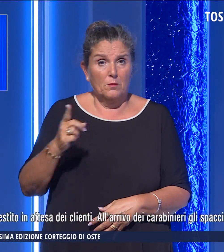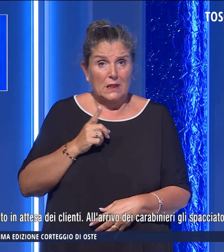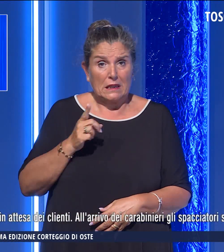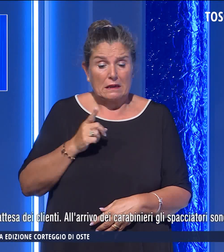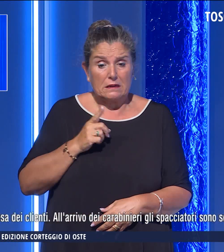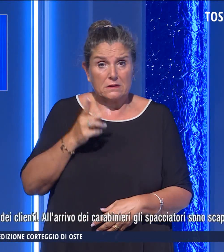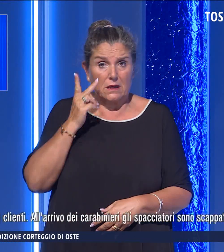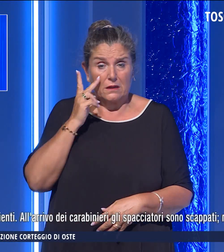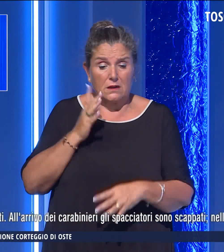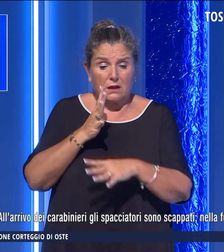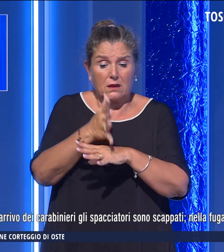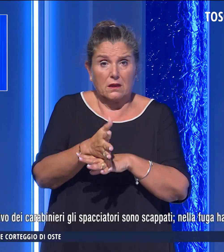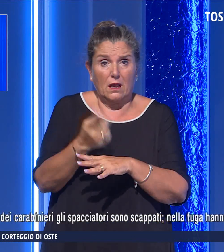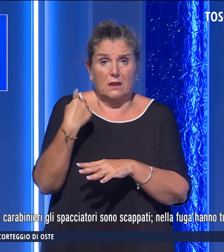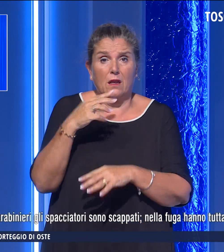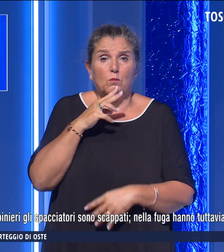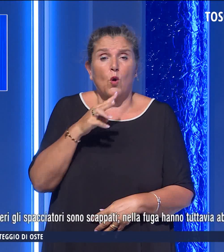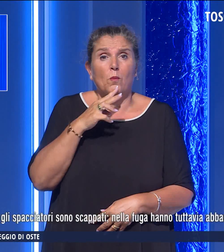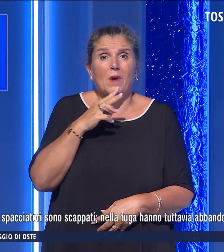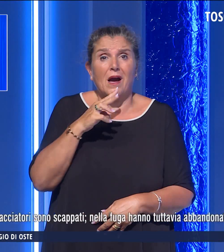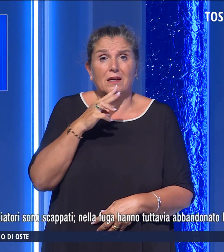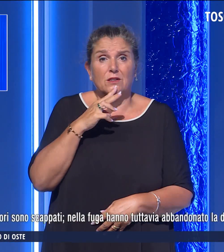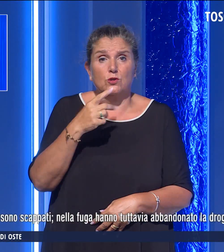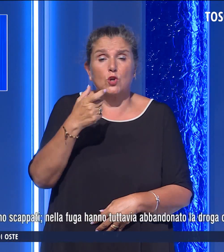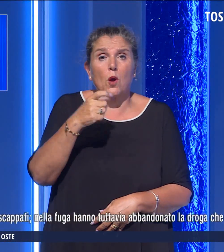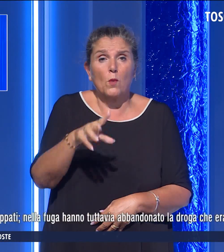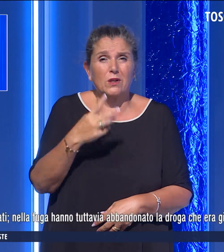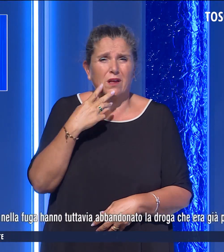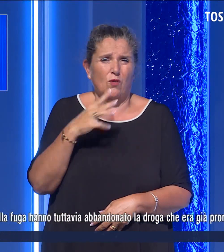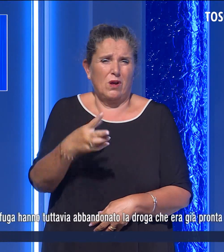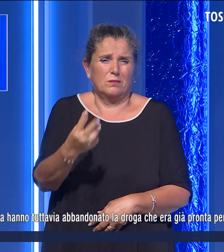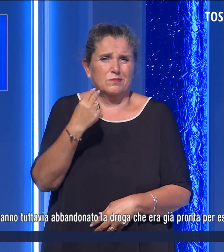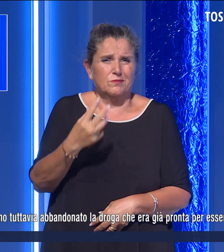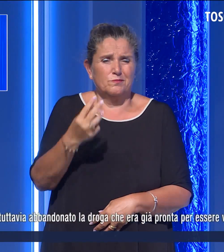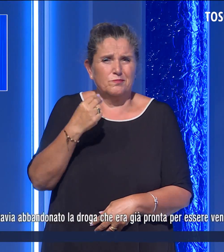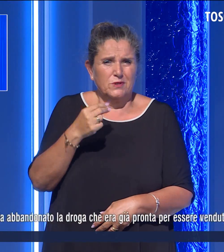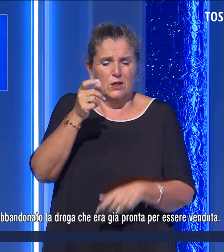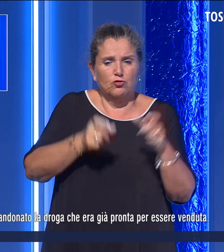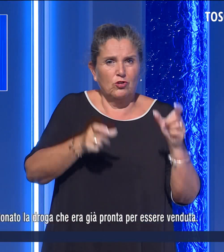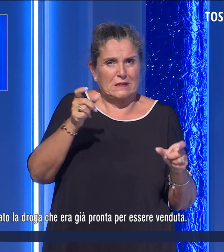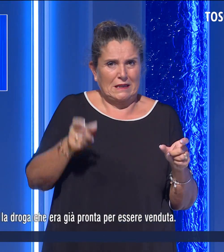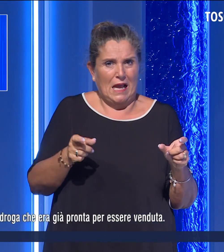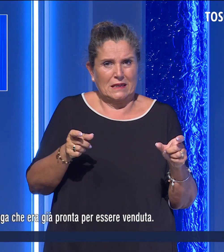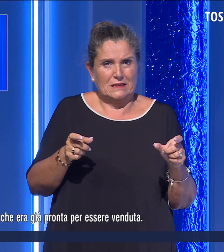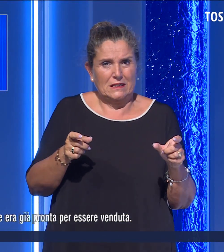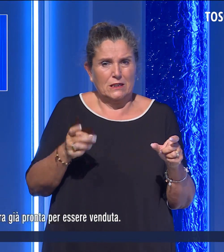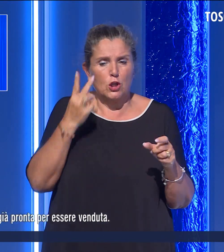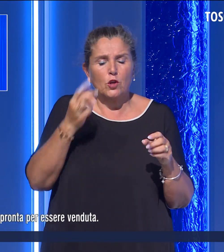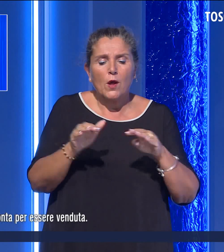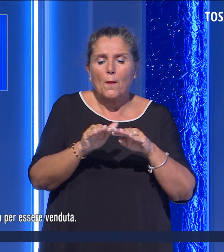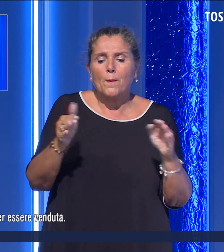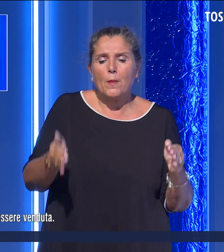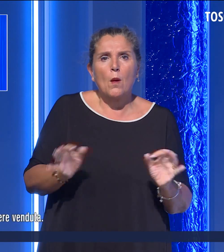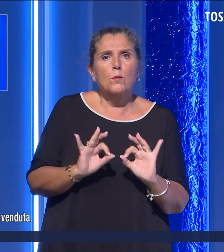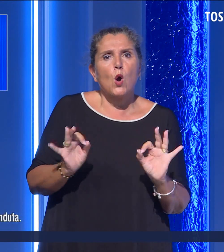intervenuti ieri pomeriggio dopo aver ricevuto alcune segnalazioni dai cittadini trovando il banchino